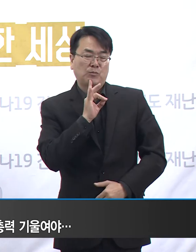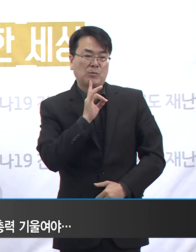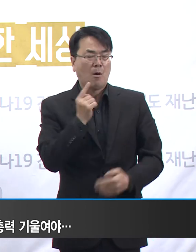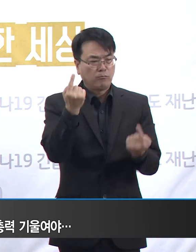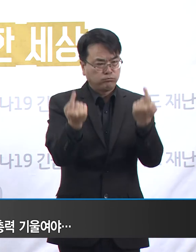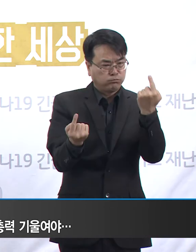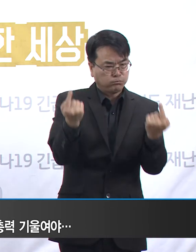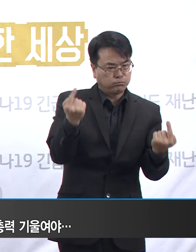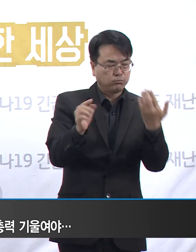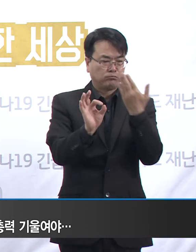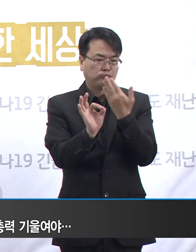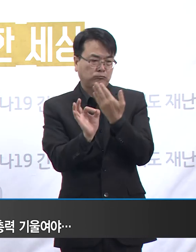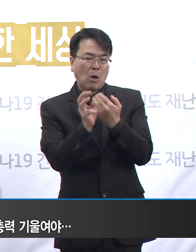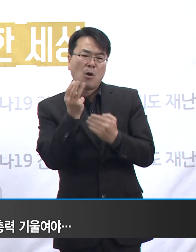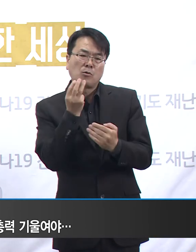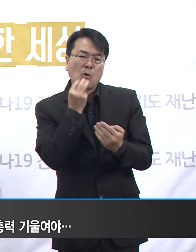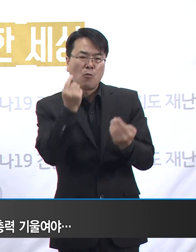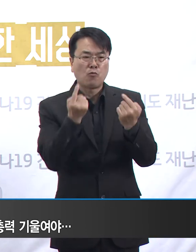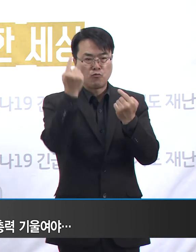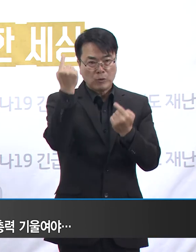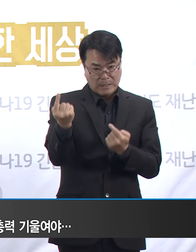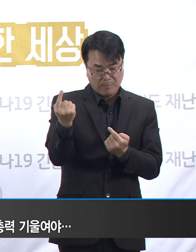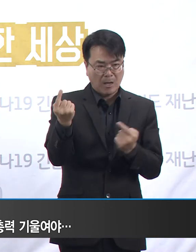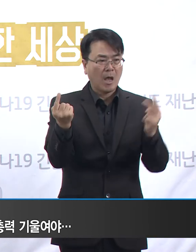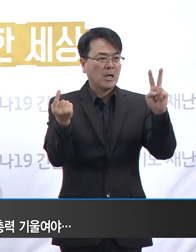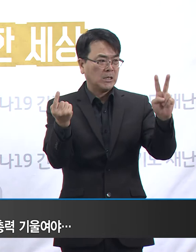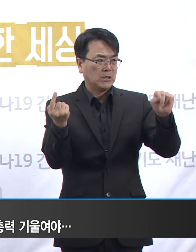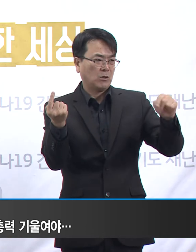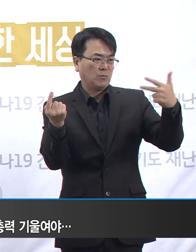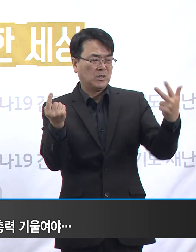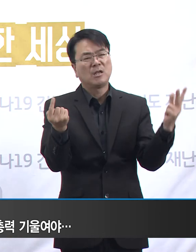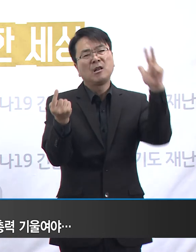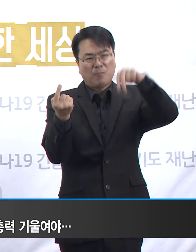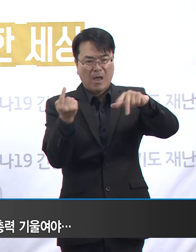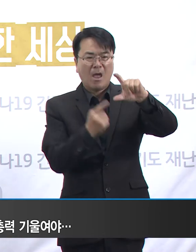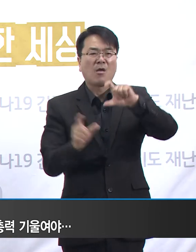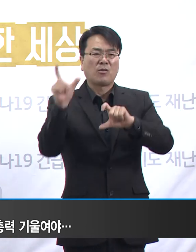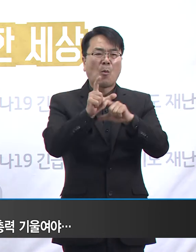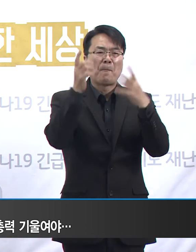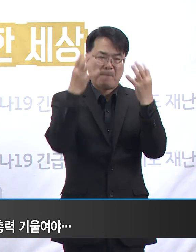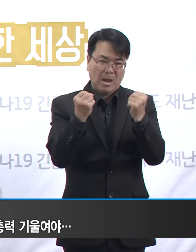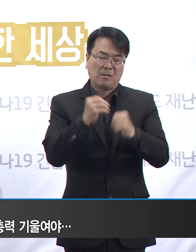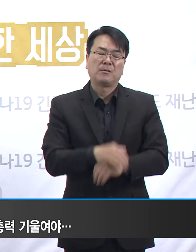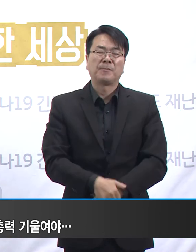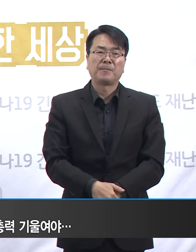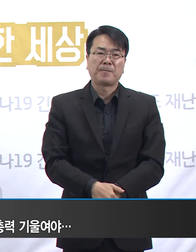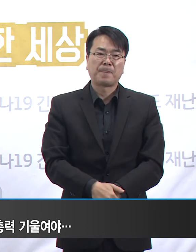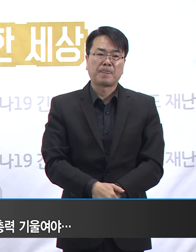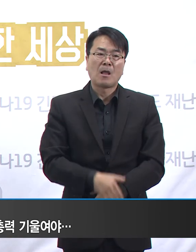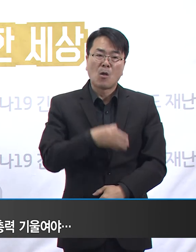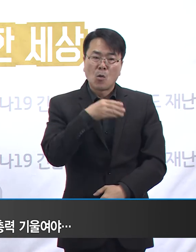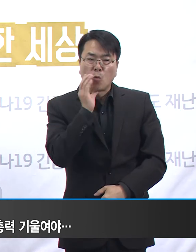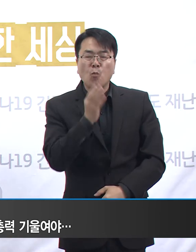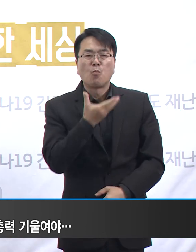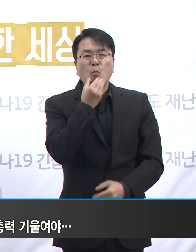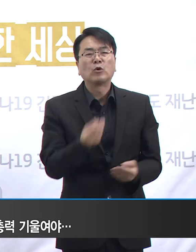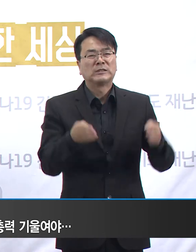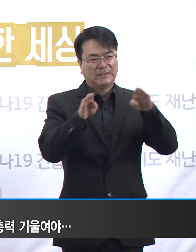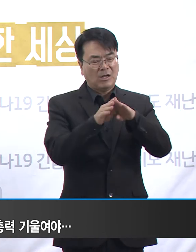경기도는 서울시 대비 2.7배 정도 요양병원이 많습니다. 노인복지시설,